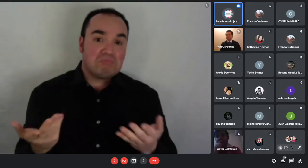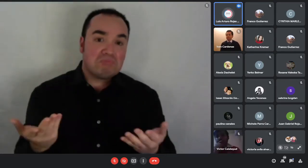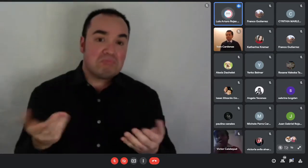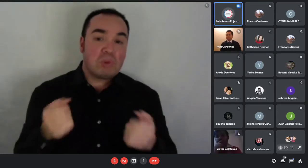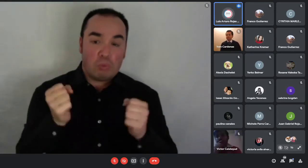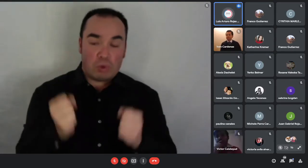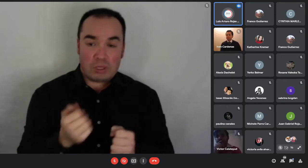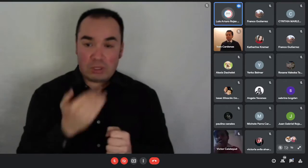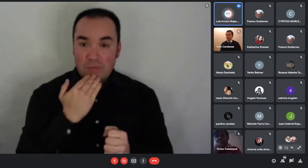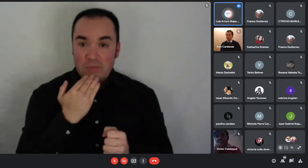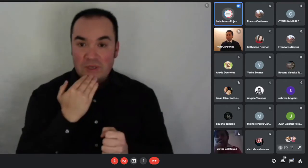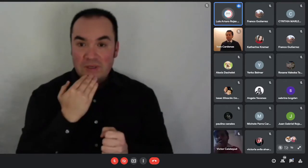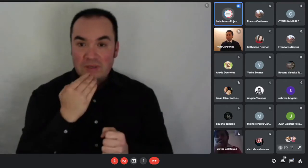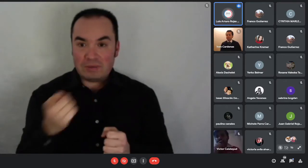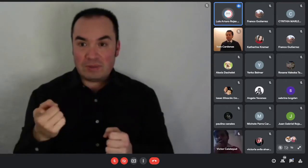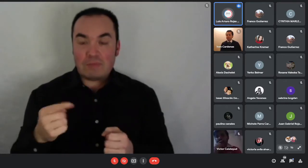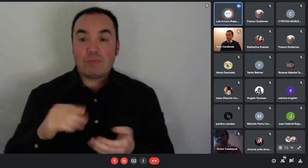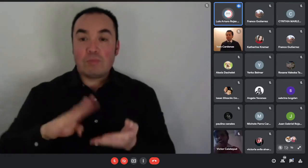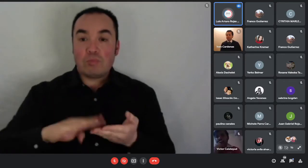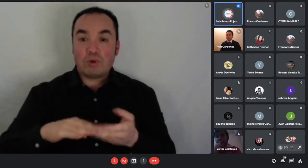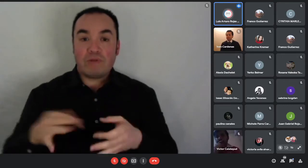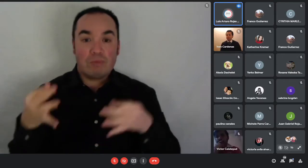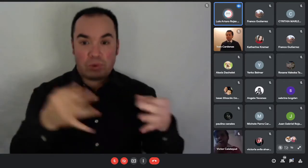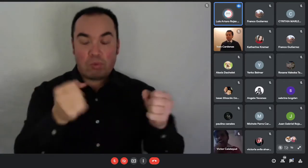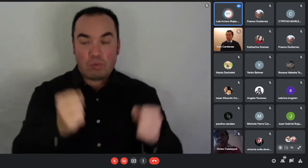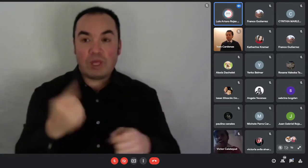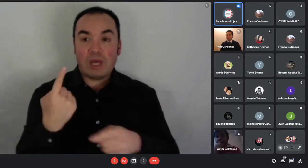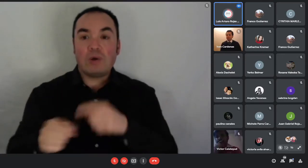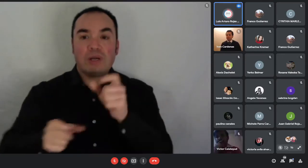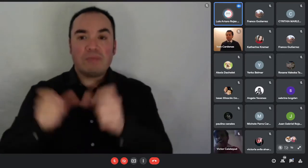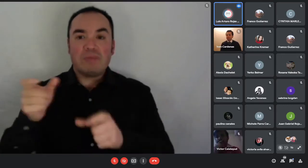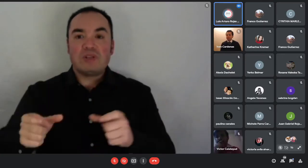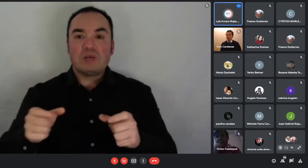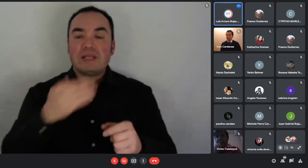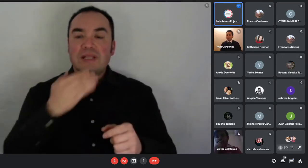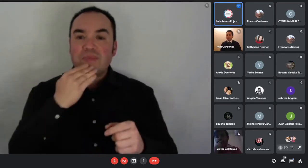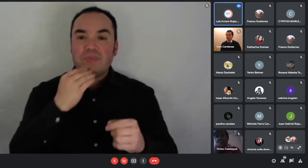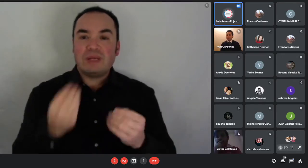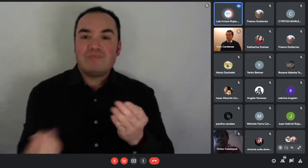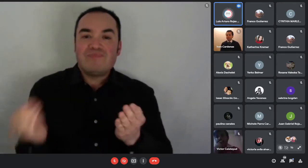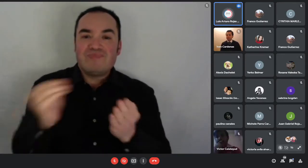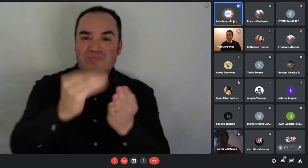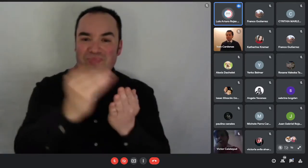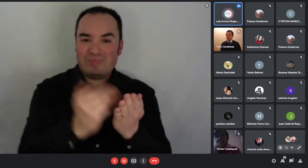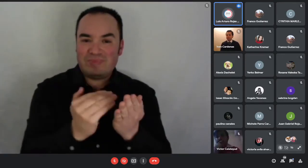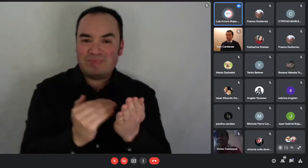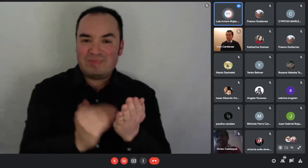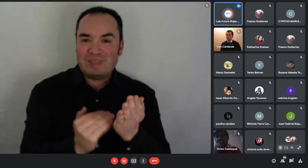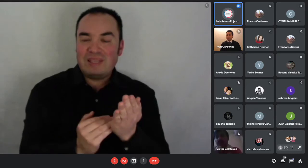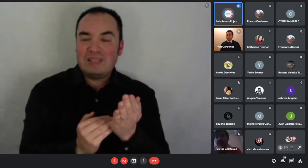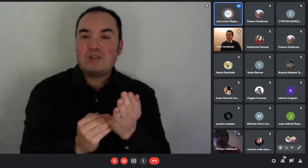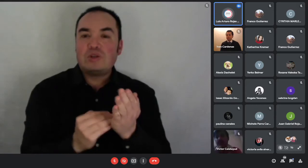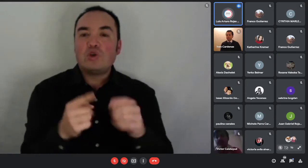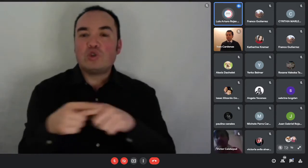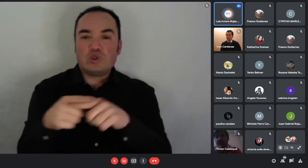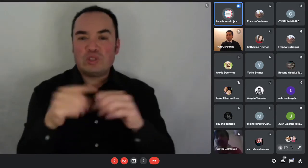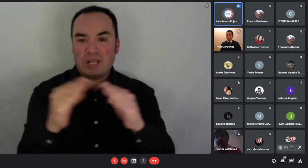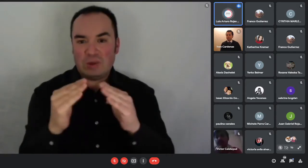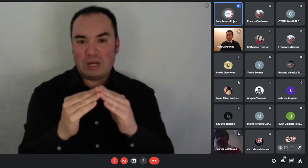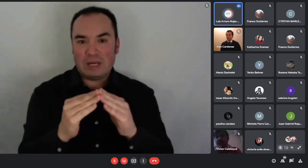personas dentro del registro social de hogares, ¿ya? Sin embargo, las personas que acrediten alguna discapacidad pueden postular de forma unipersonal